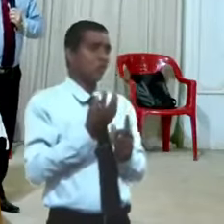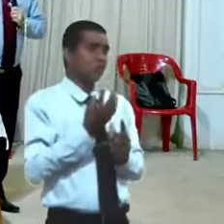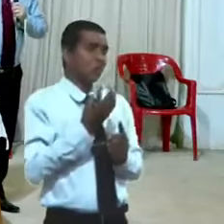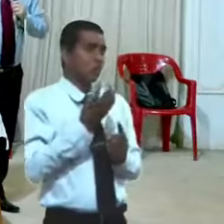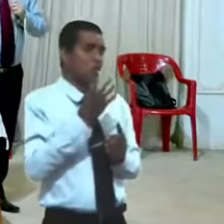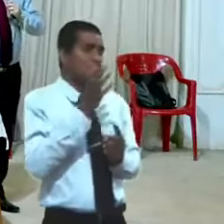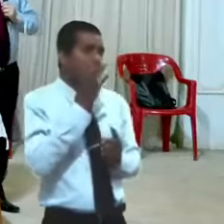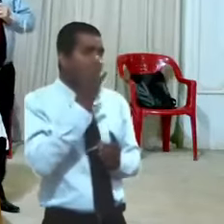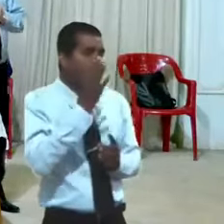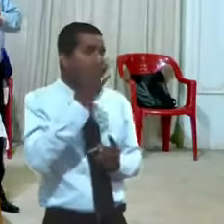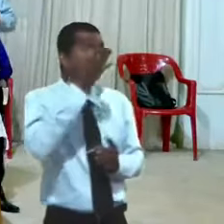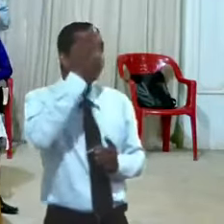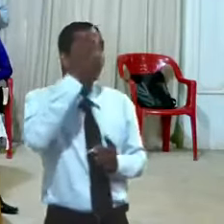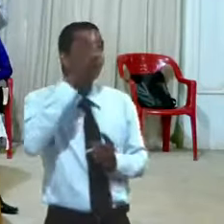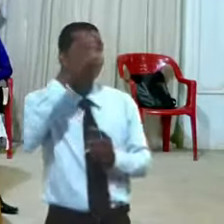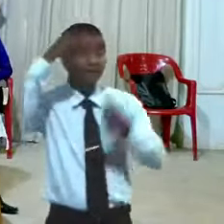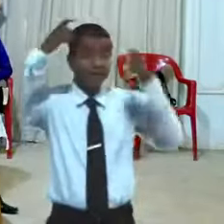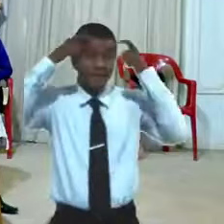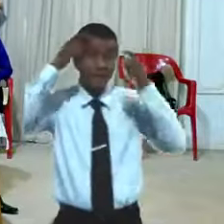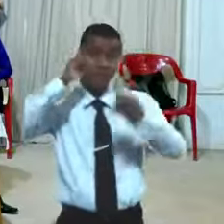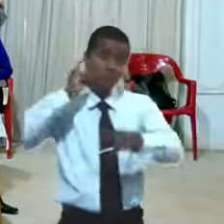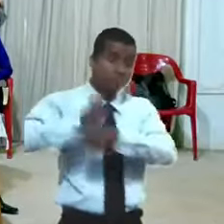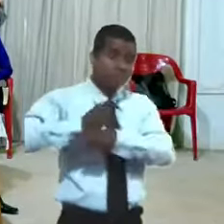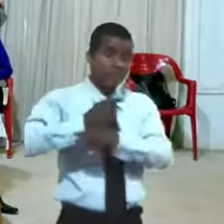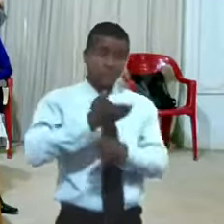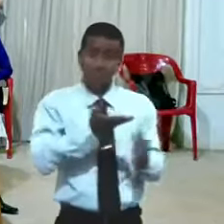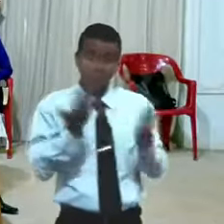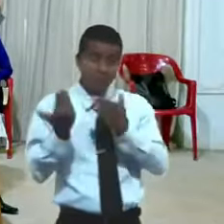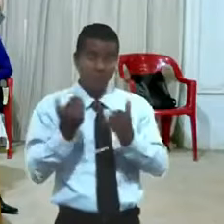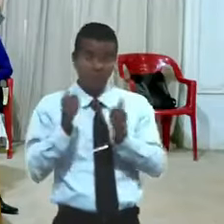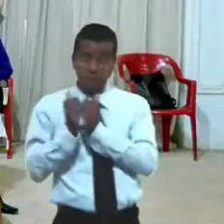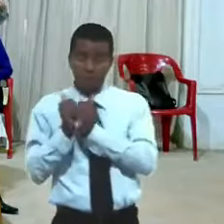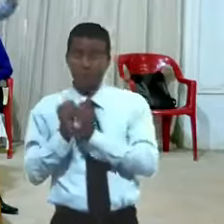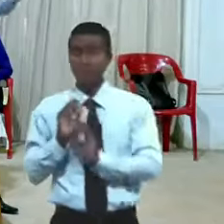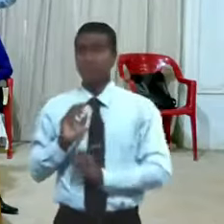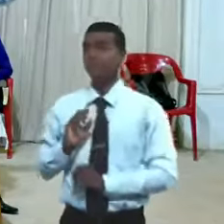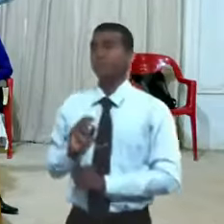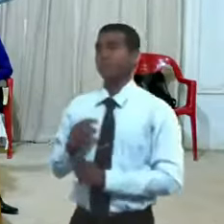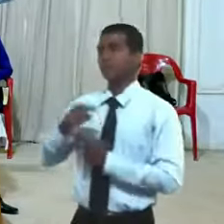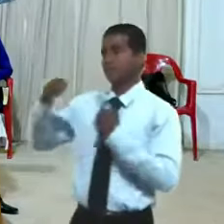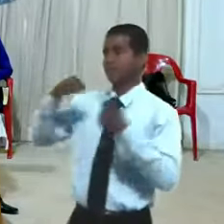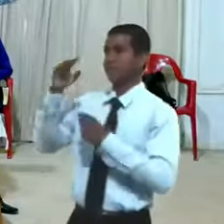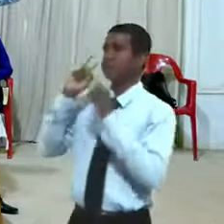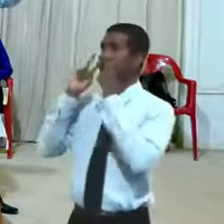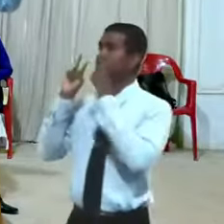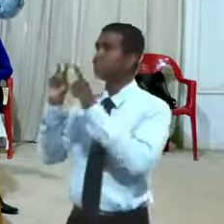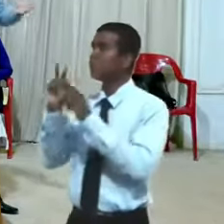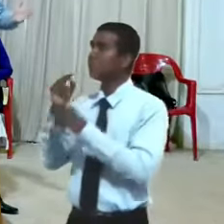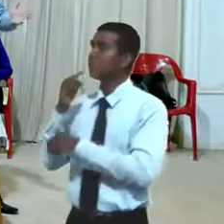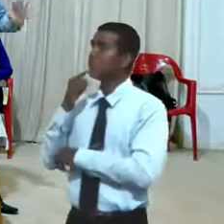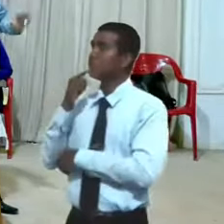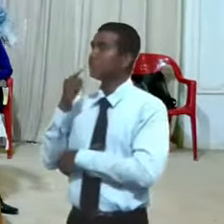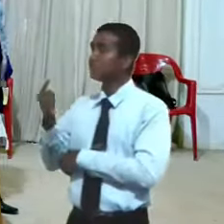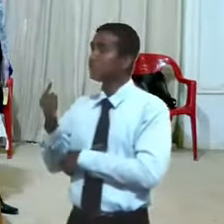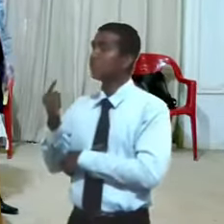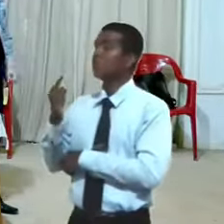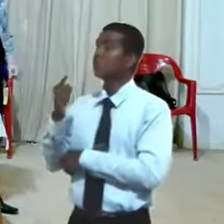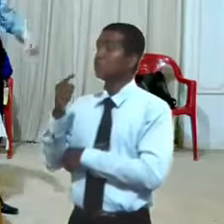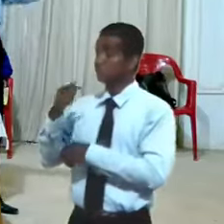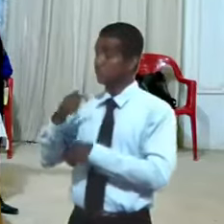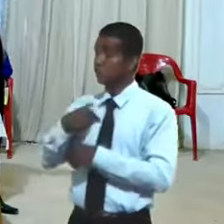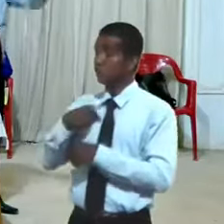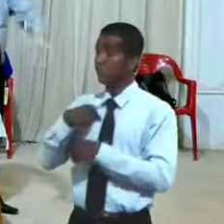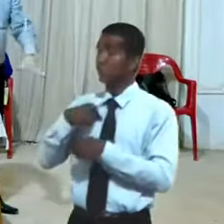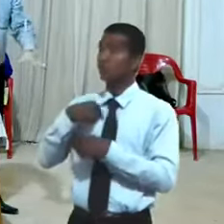lo miró Elías y dijo si soy varón de Dios descienda fuego del cielo y consúmate con tus 50